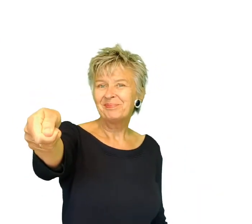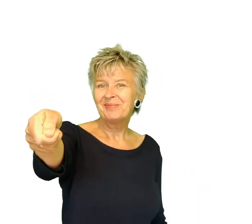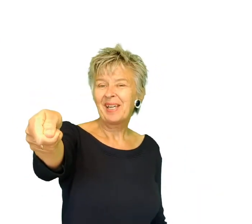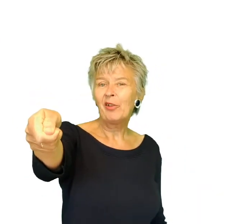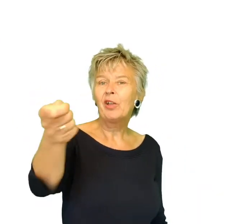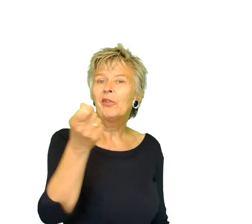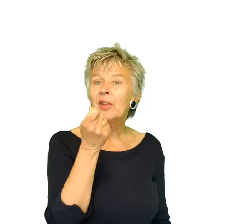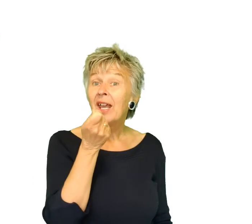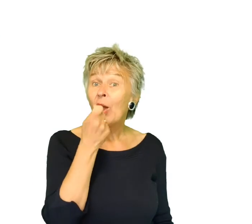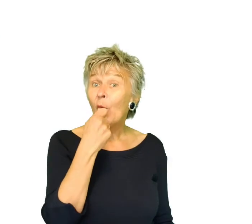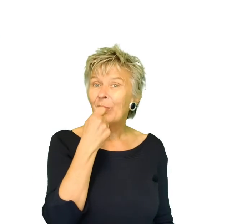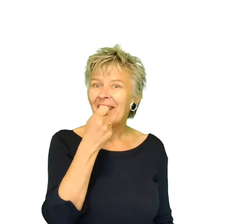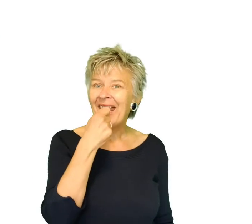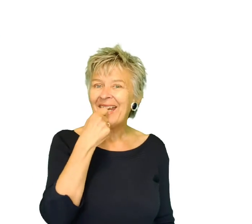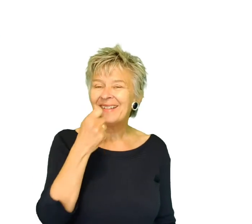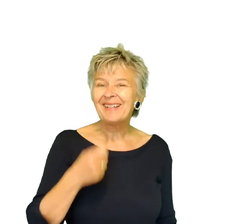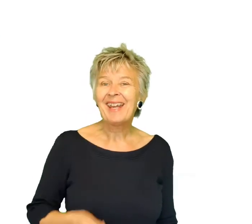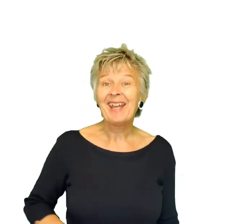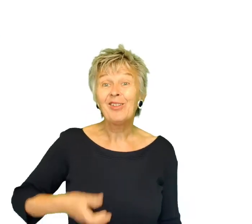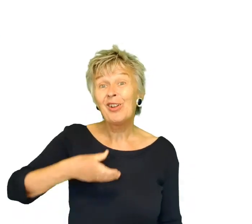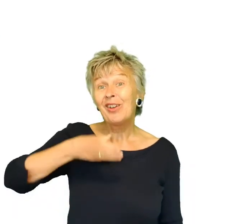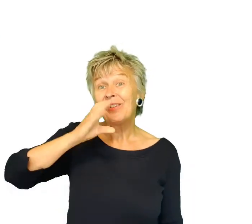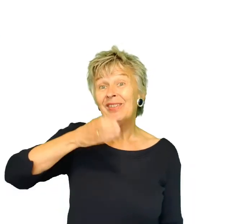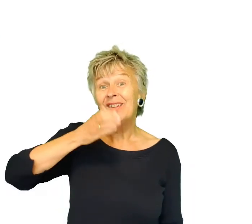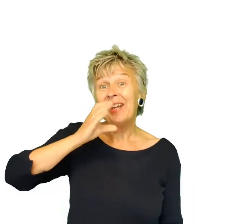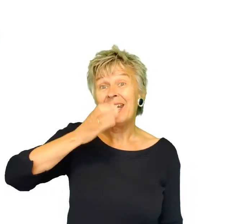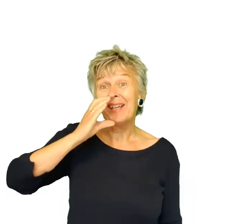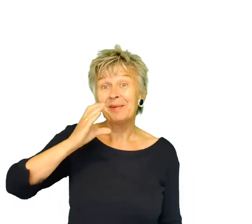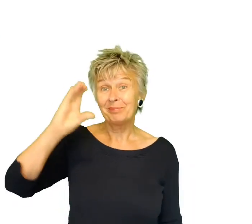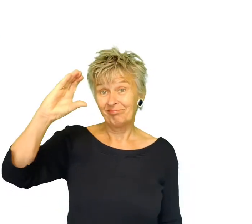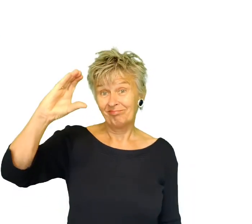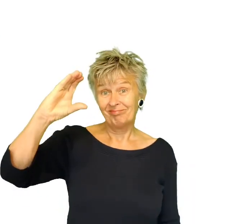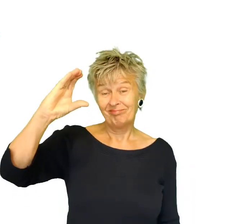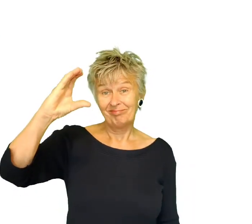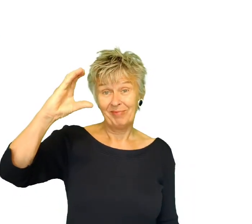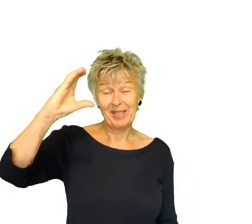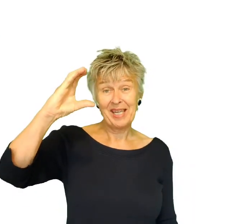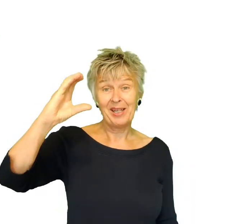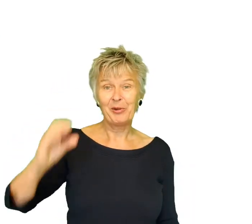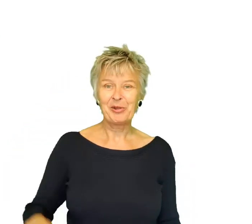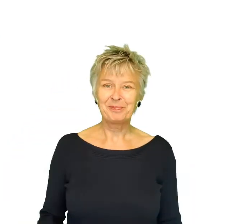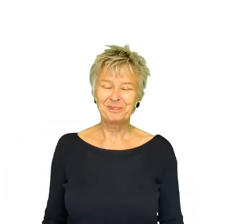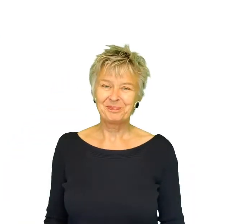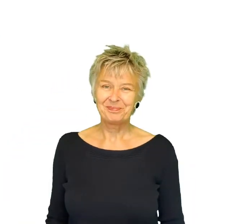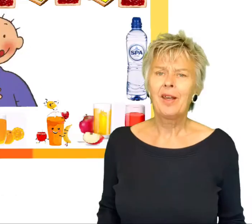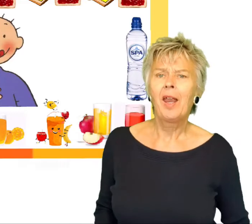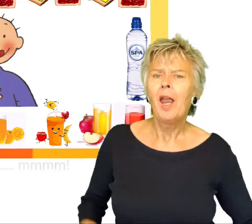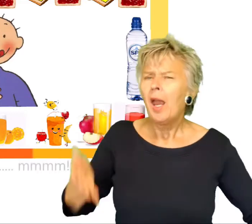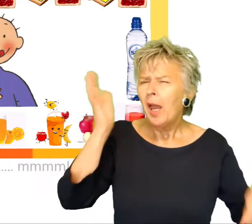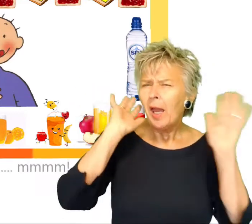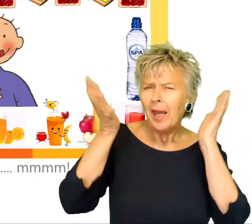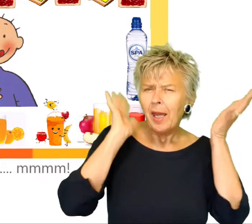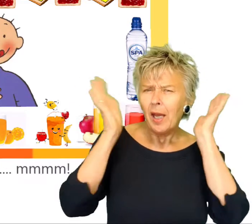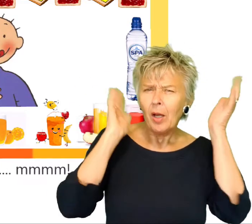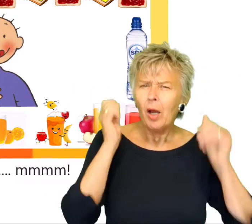Geldhand, om te eten en te drinken. Met de C-hand. Heerlijke